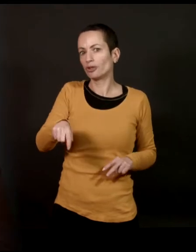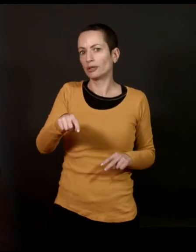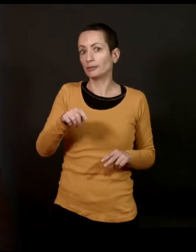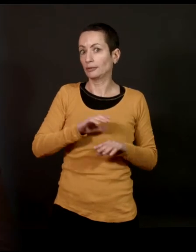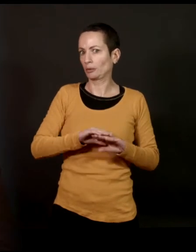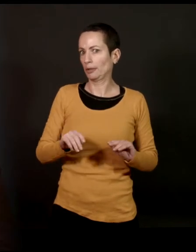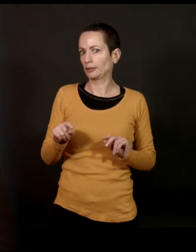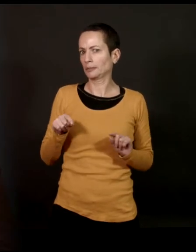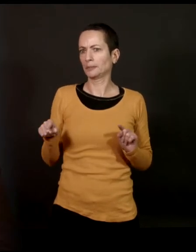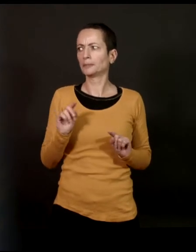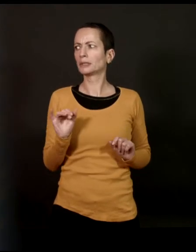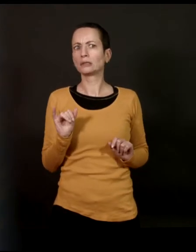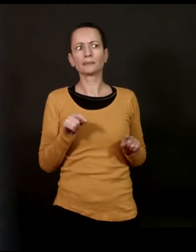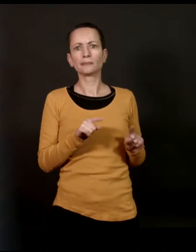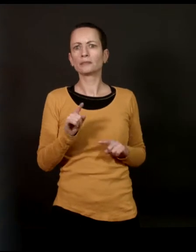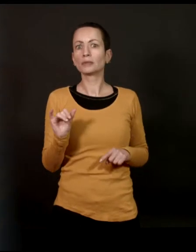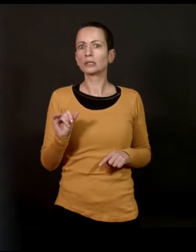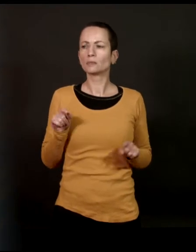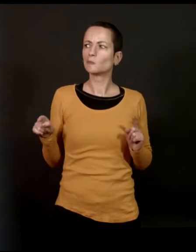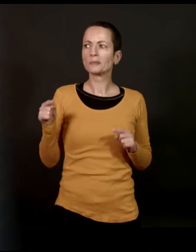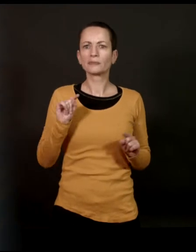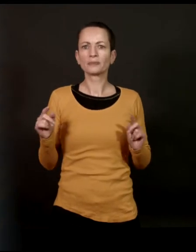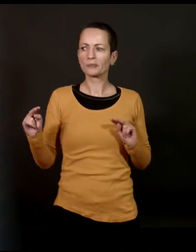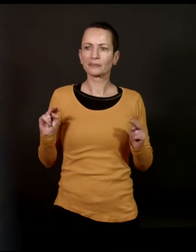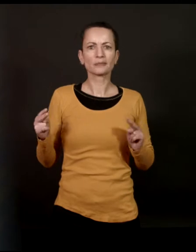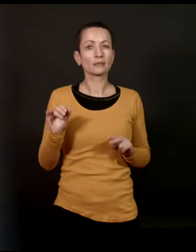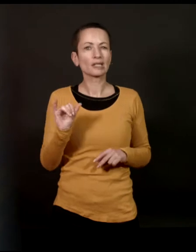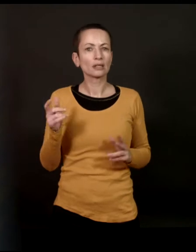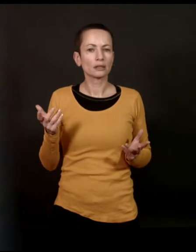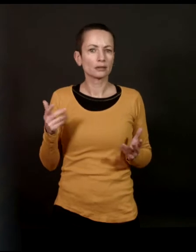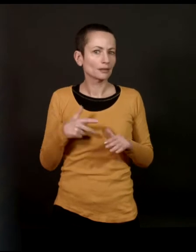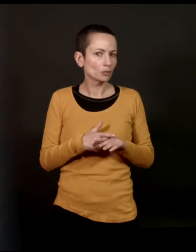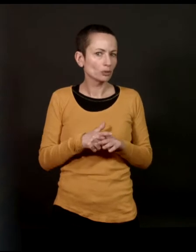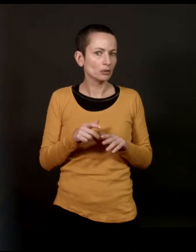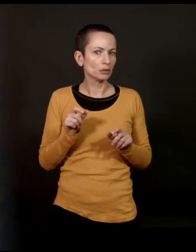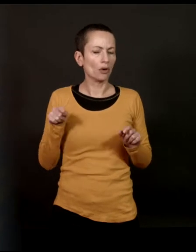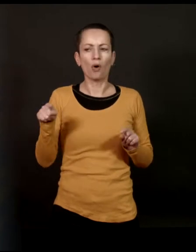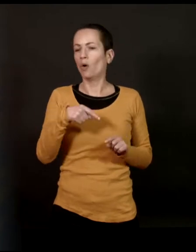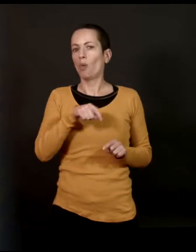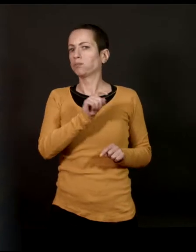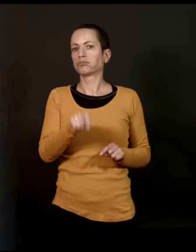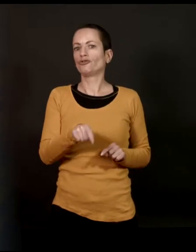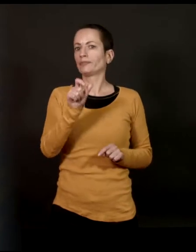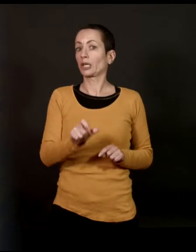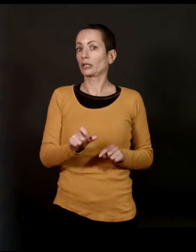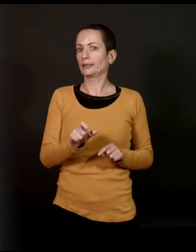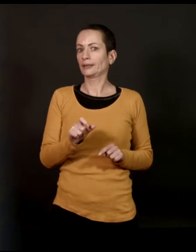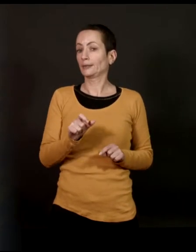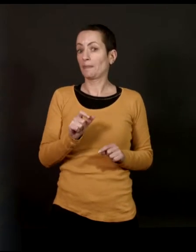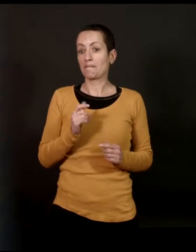Et alors, tout le monde se regarde les premiers jours en disant, qui c'est ? Qui, lequel d'entre nous ? Donc, toutes les personnes du village disent, c'est forcément quelqu